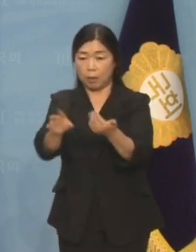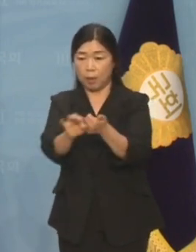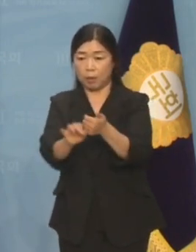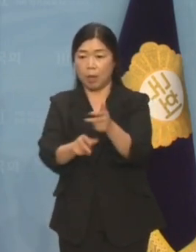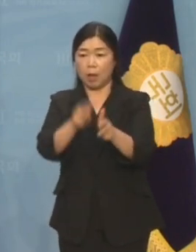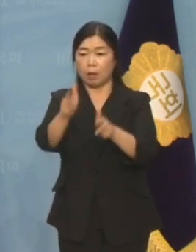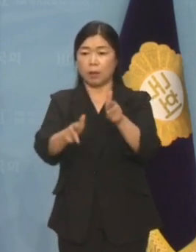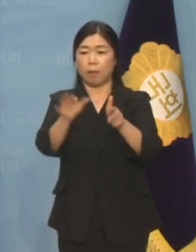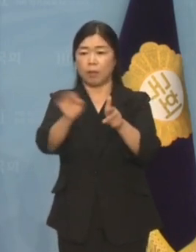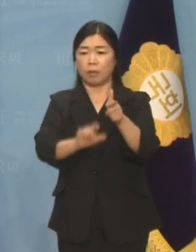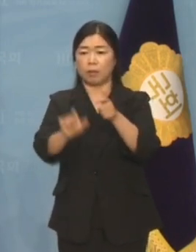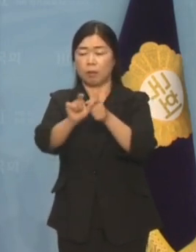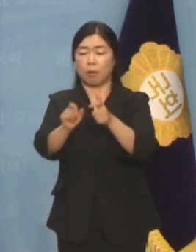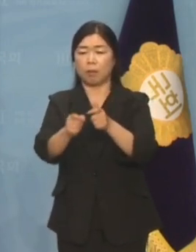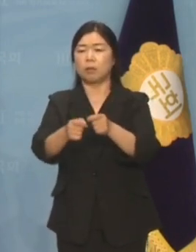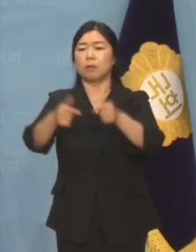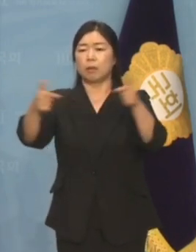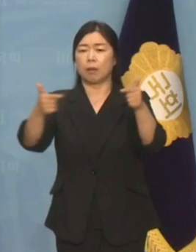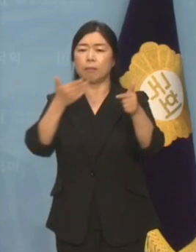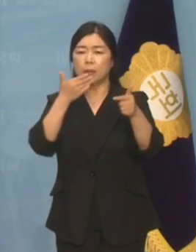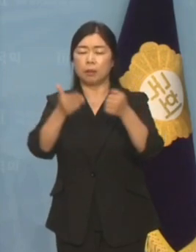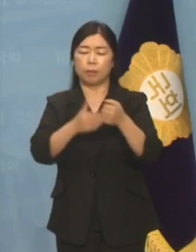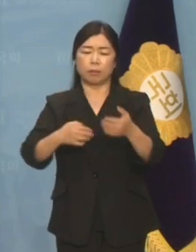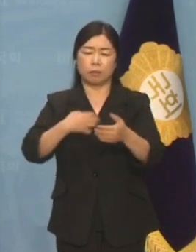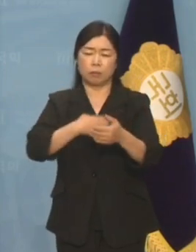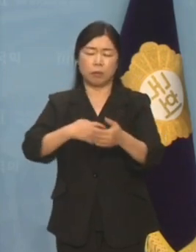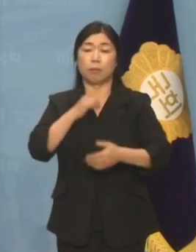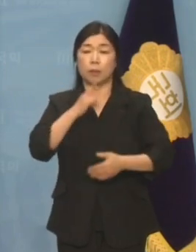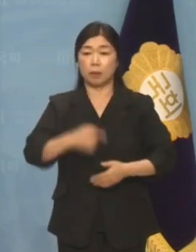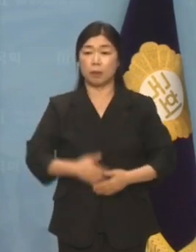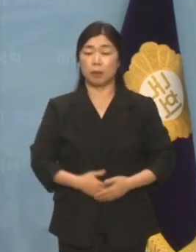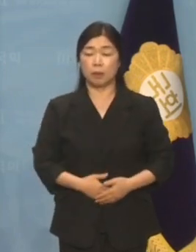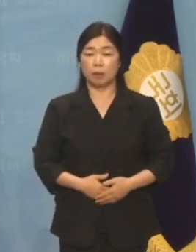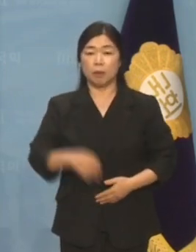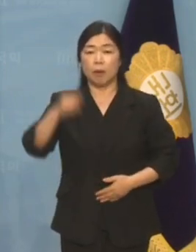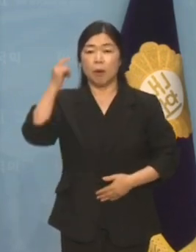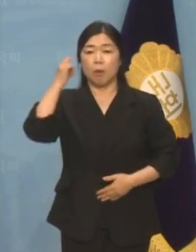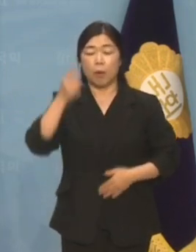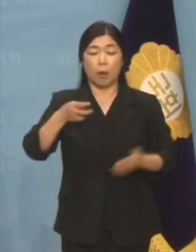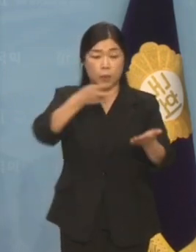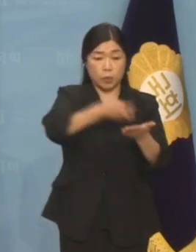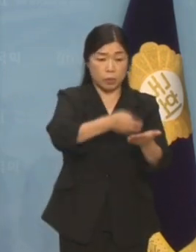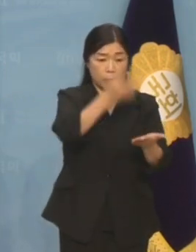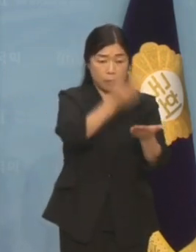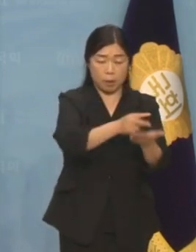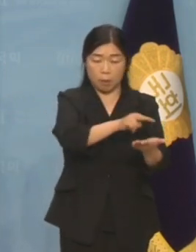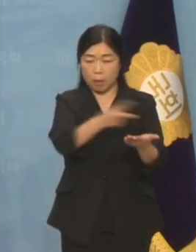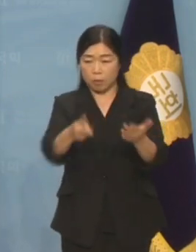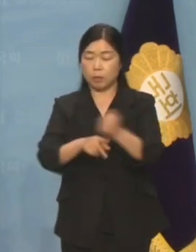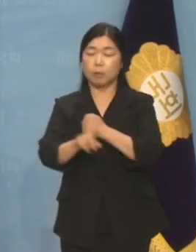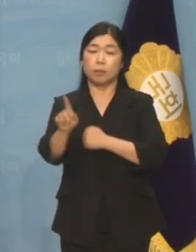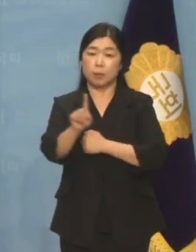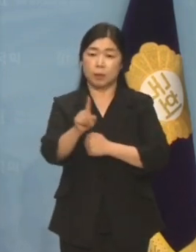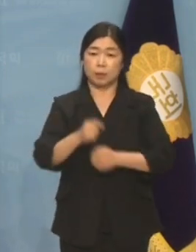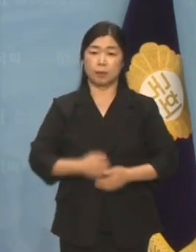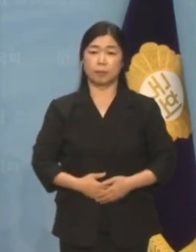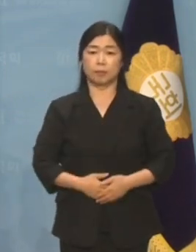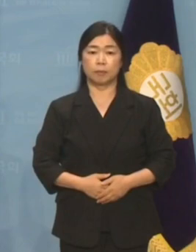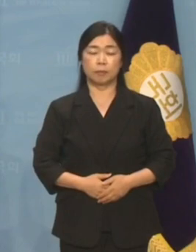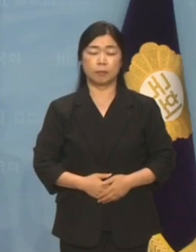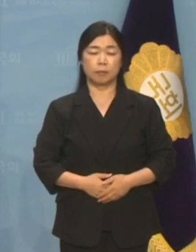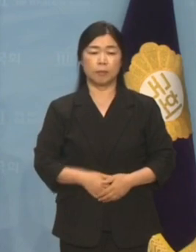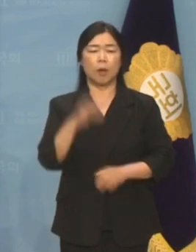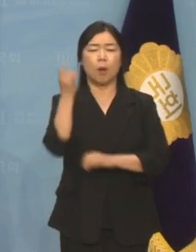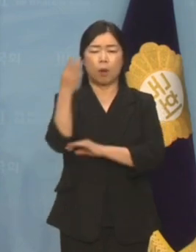우려하는 내용이 담겼다고 합니다. 도대체 노선은 왜 바꾼 것입니까? 예태가 끝난 사업에